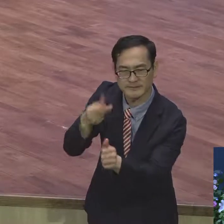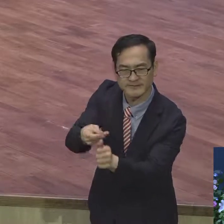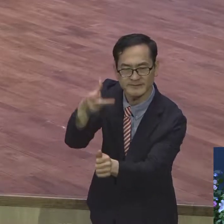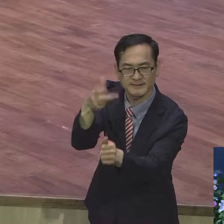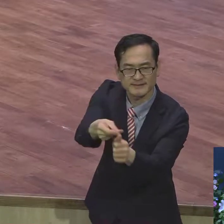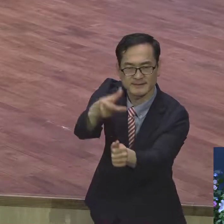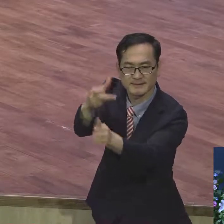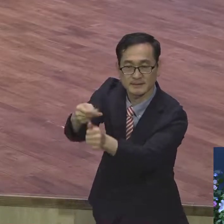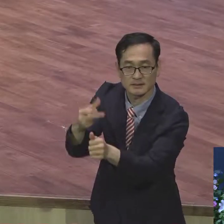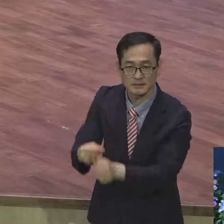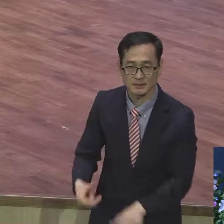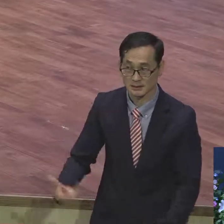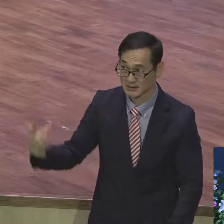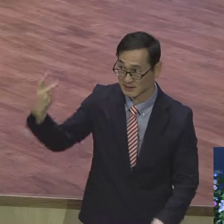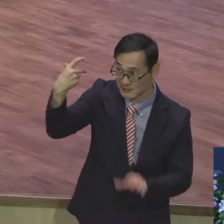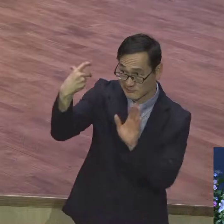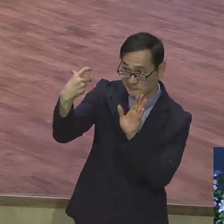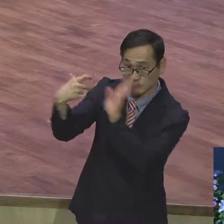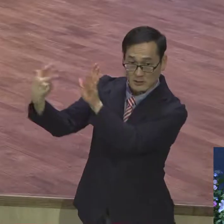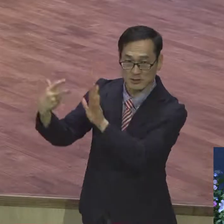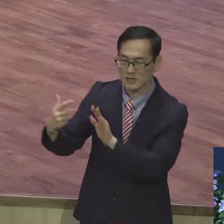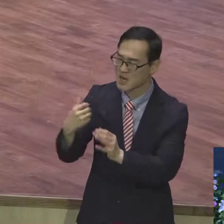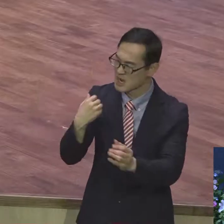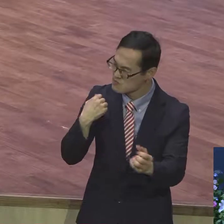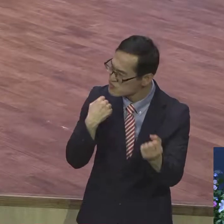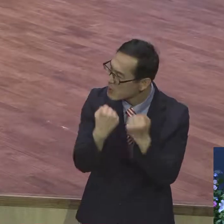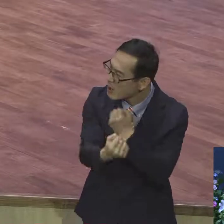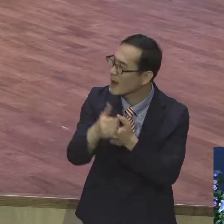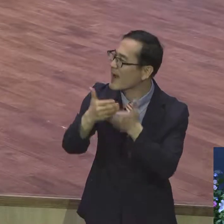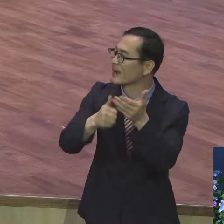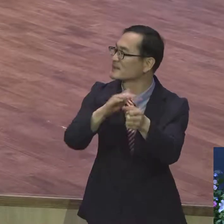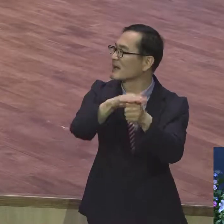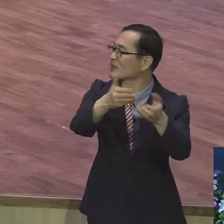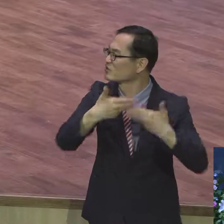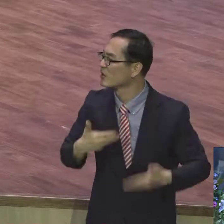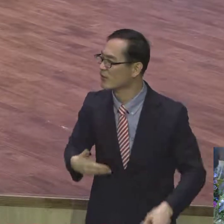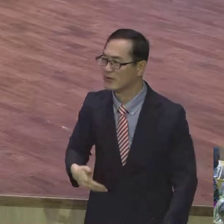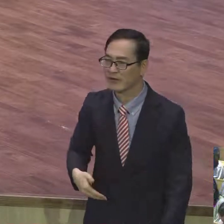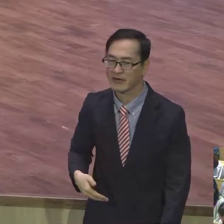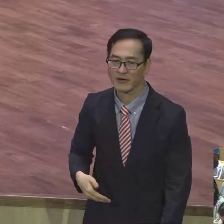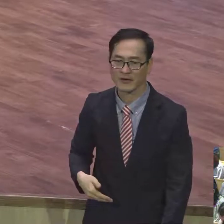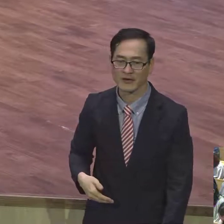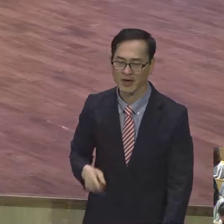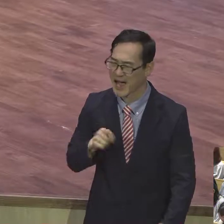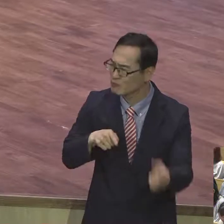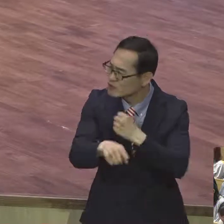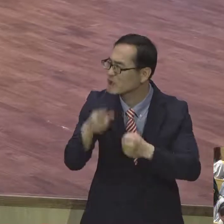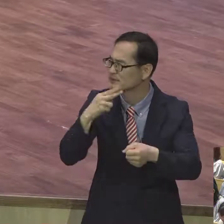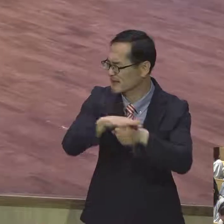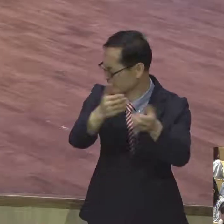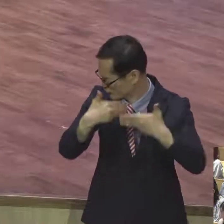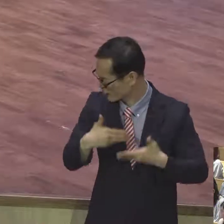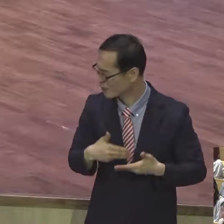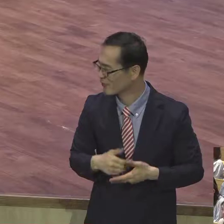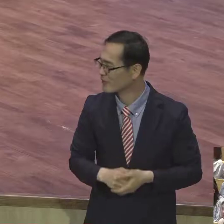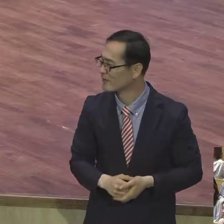여러분은 그럼에도 불구하고 하나님 말을 사랑하신다. 조건 없이 사랑하신다. 하나님 말을 사용하신다.